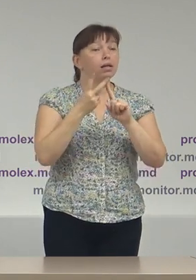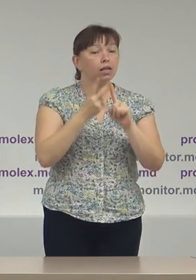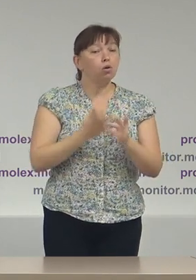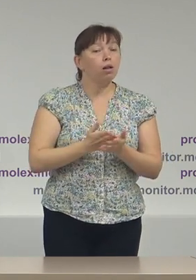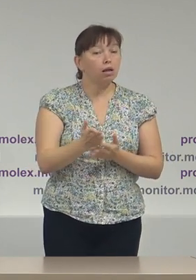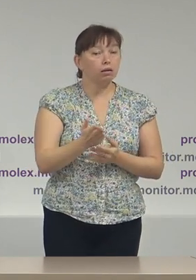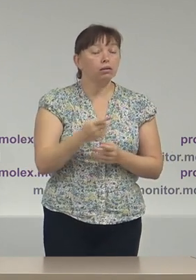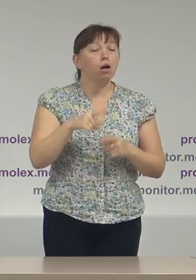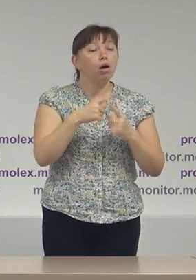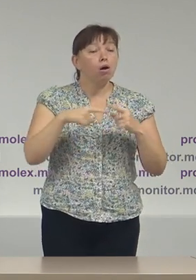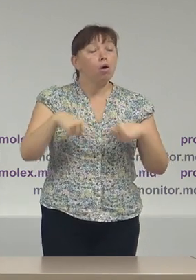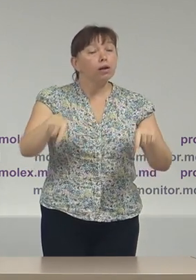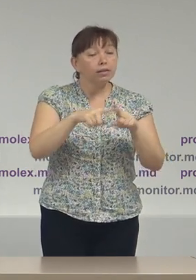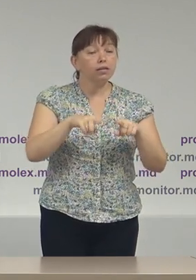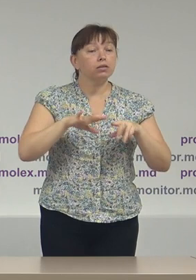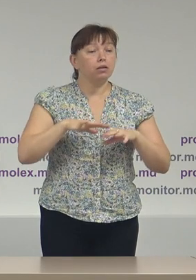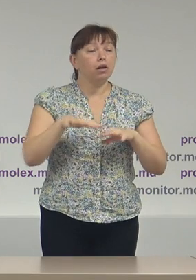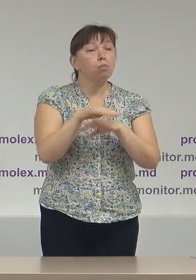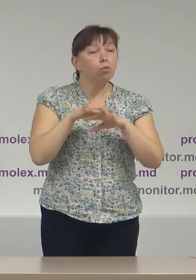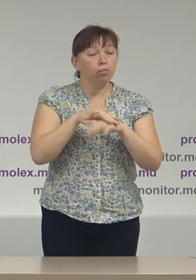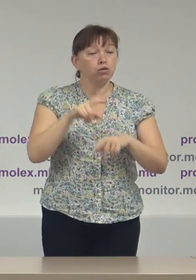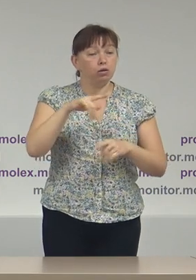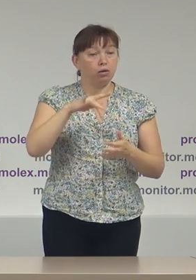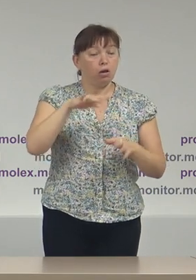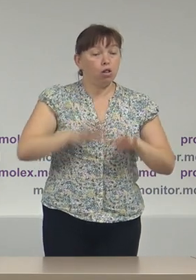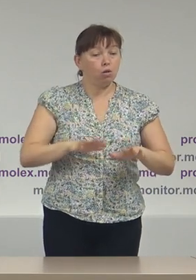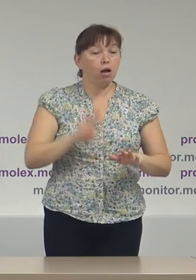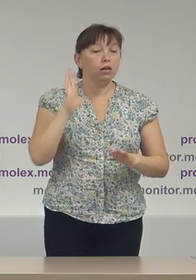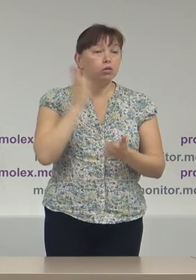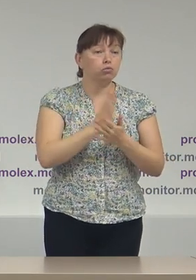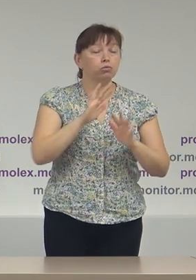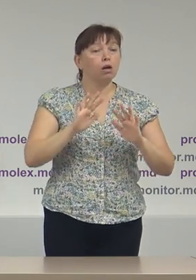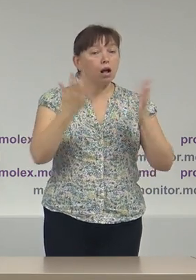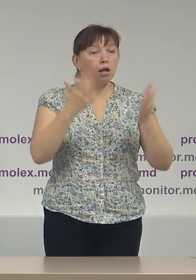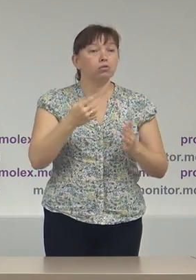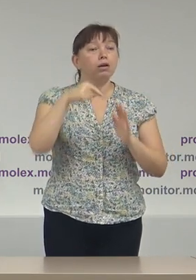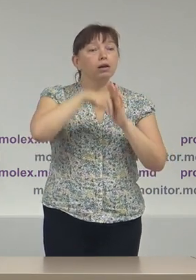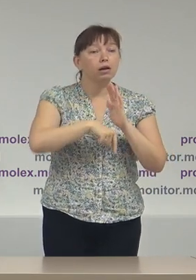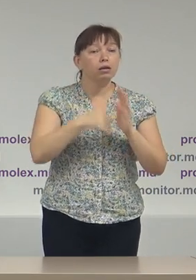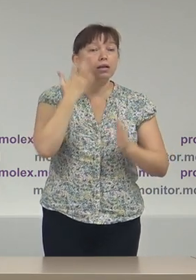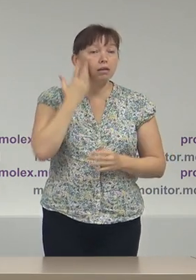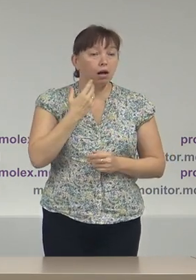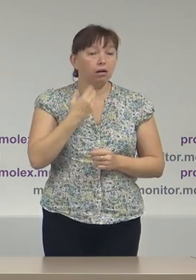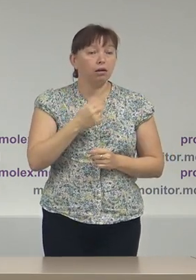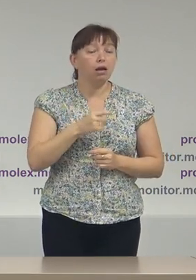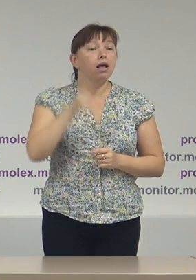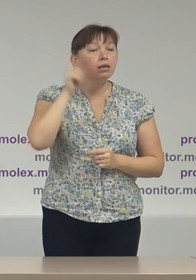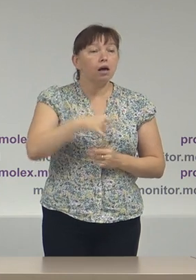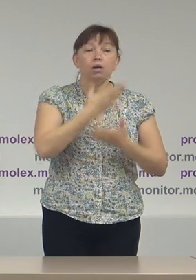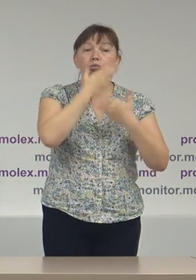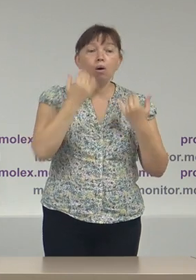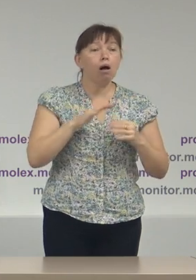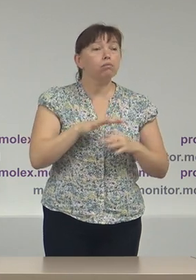rând organizațiile publice locale sunt cazuri în care chiar nu au